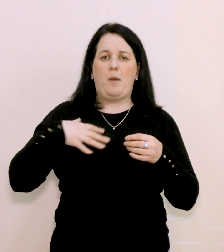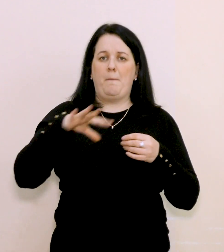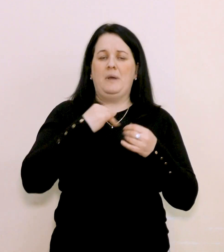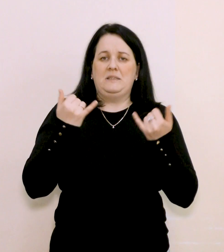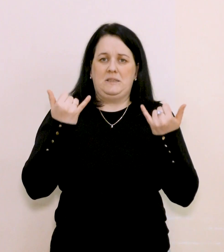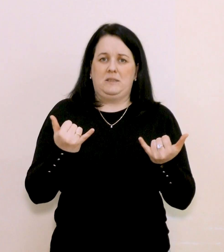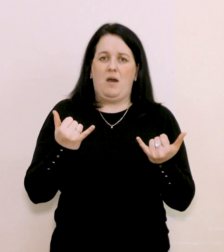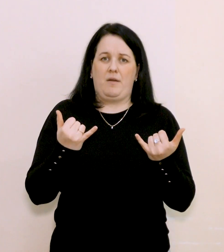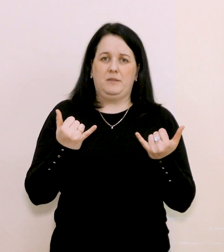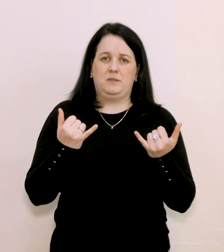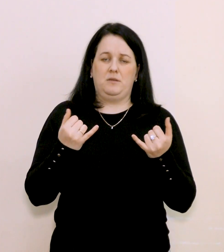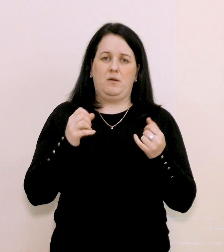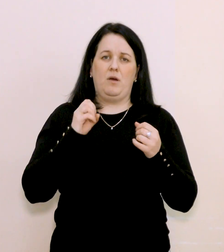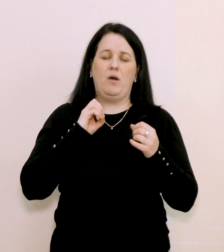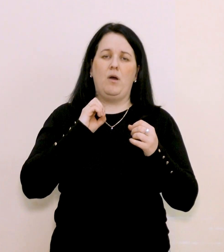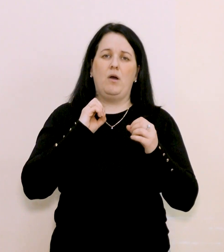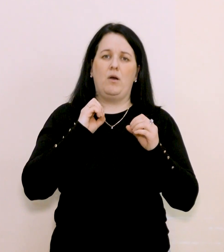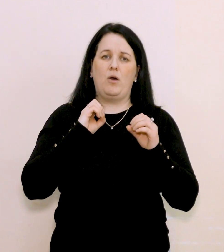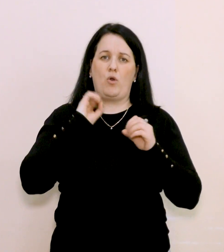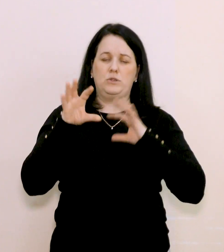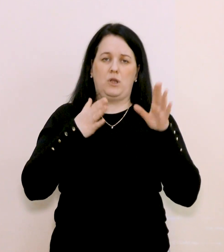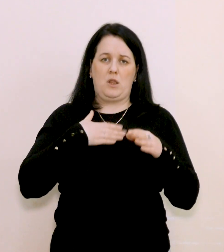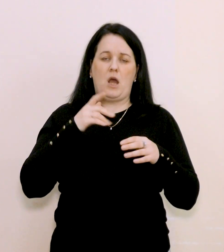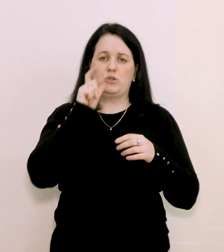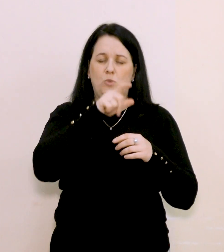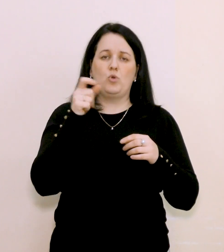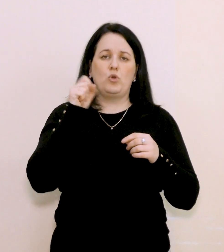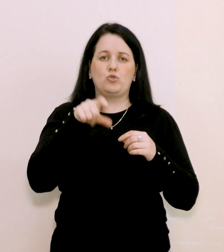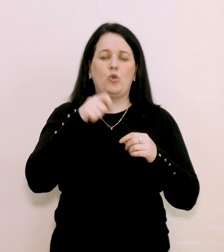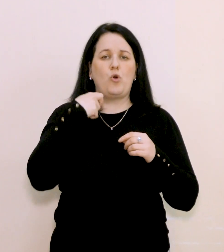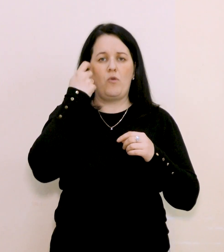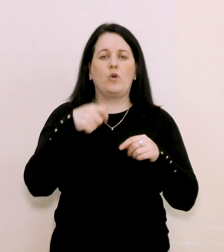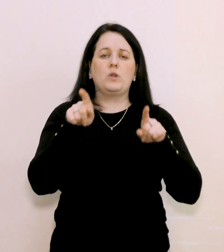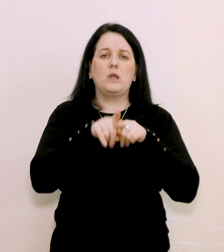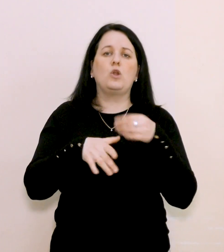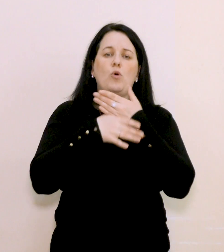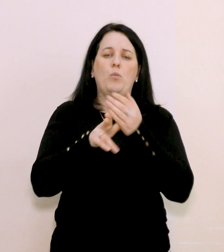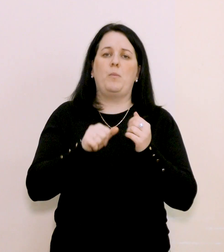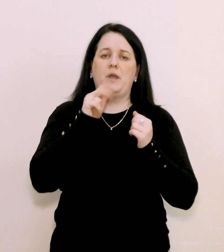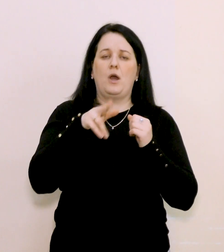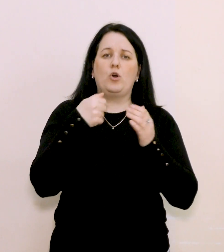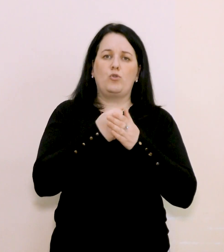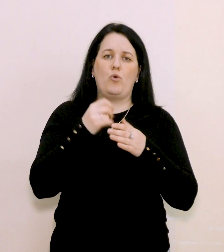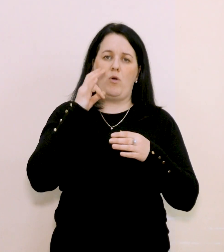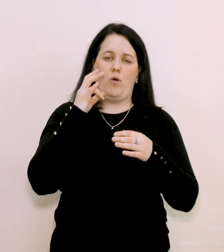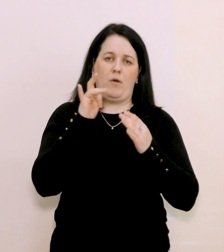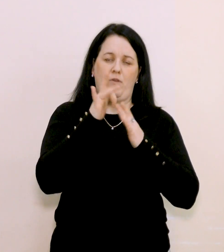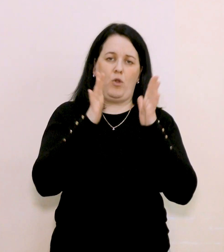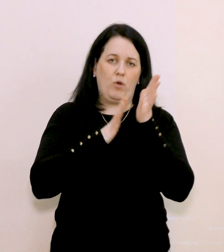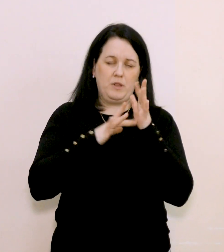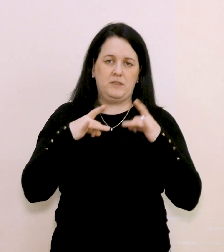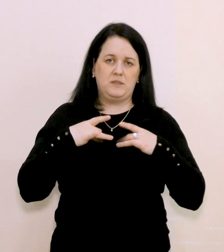роздаємо також і нашим людям з золотого віку такі допомоги до великодніх свят.